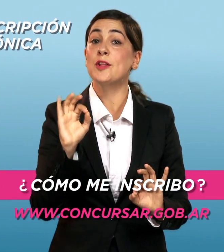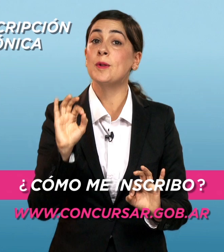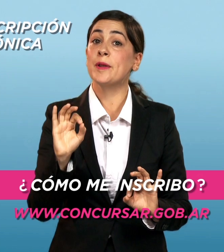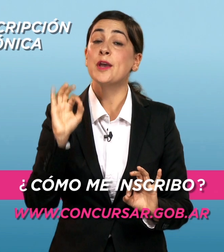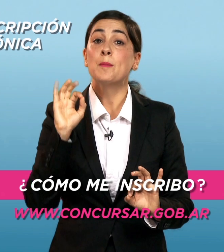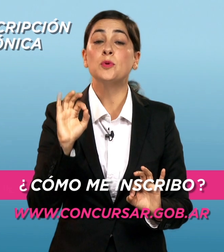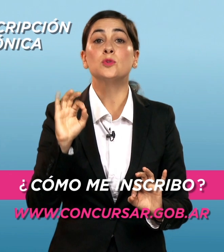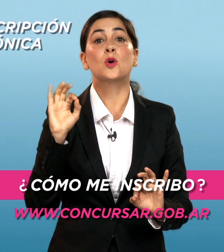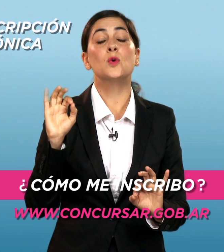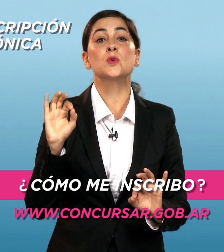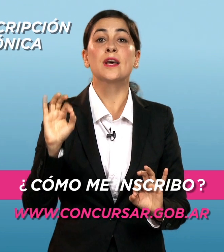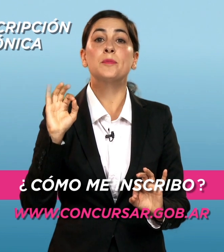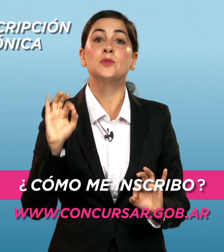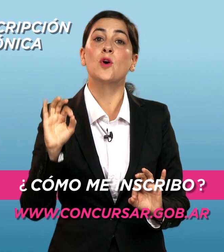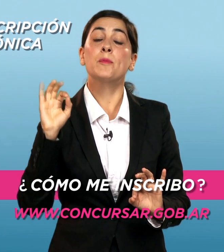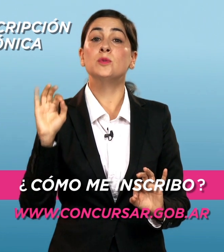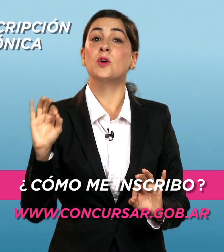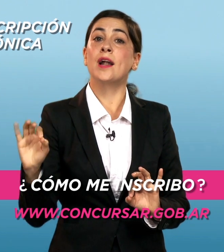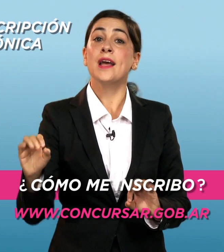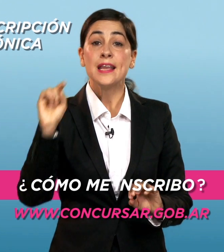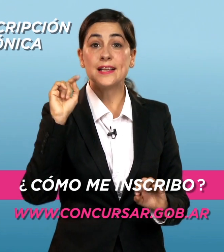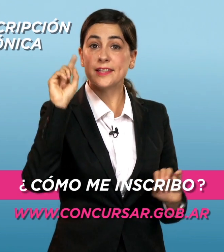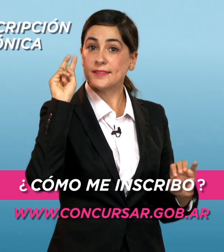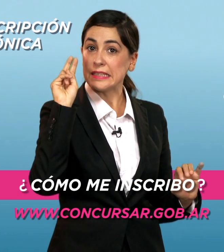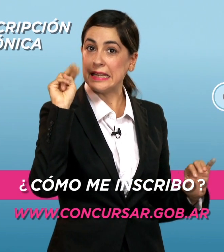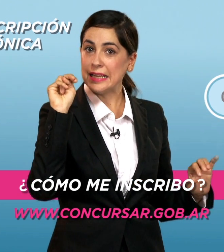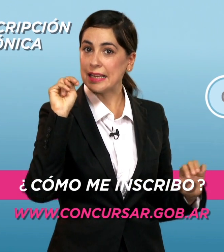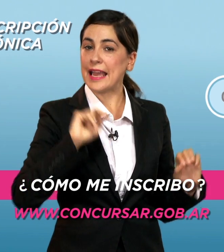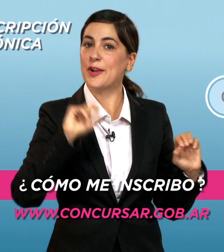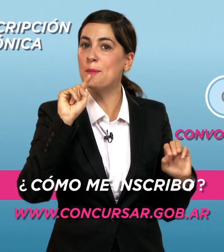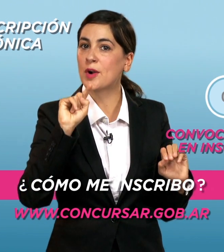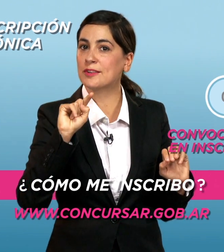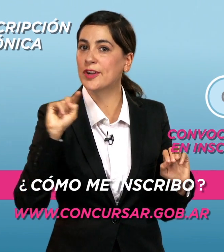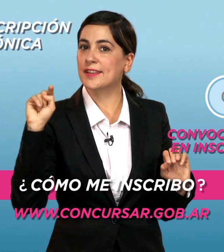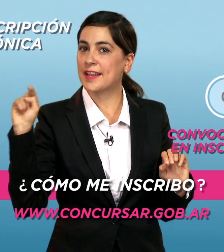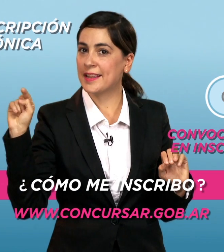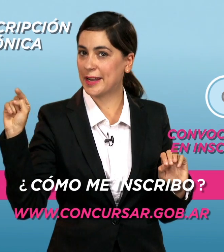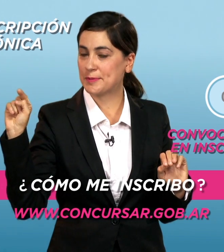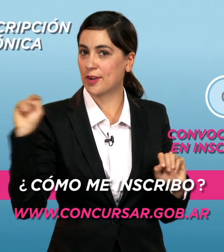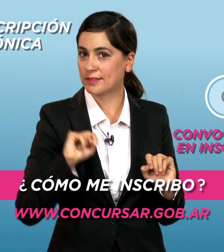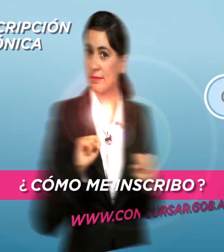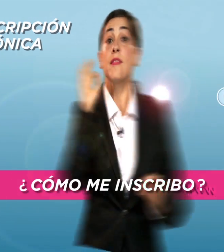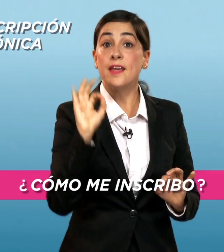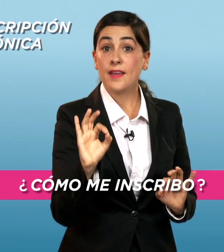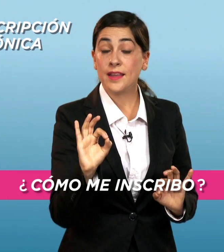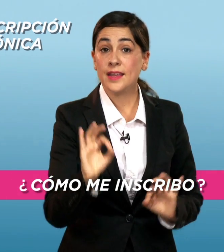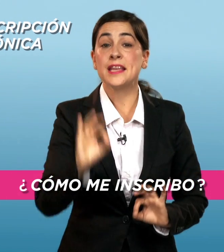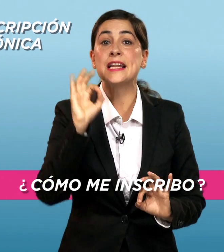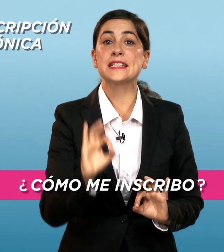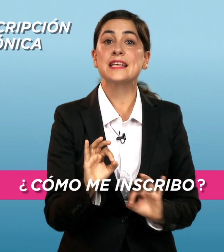.concursar.gov.ar y haces clic en convocatorias en inscripción. Desde ahí ingresás a